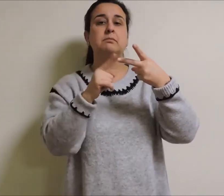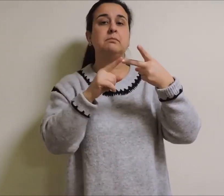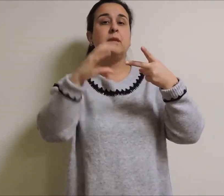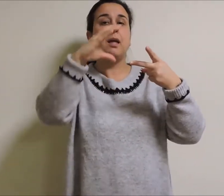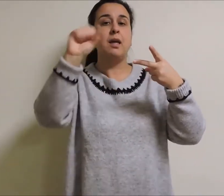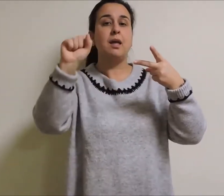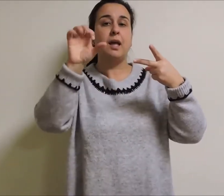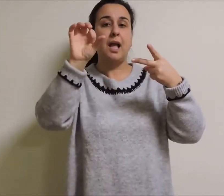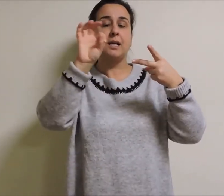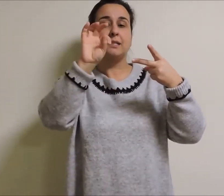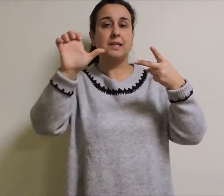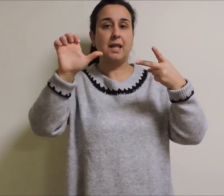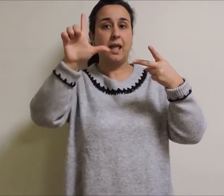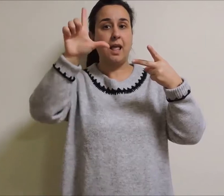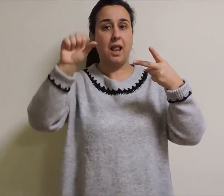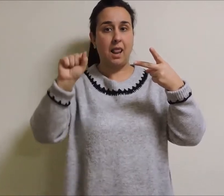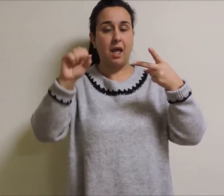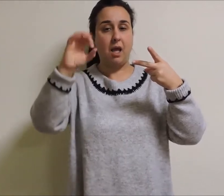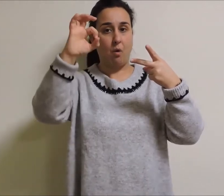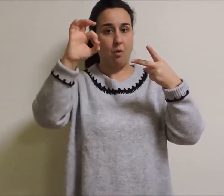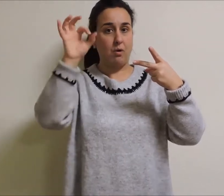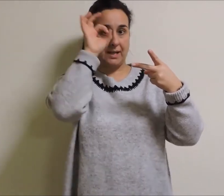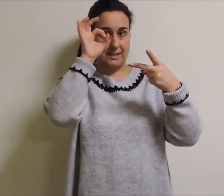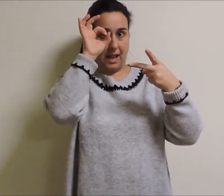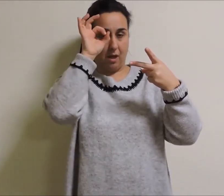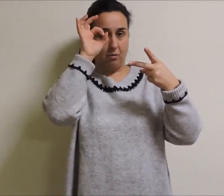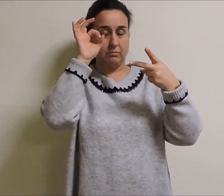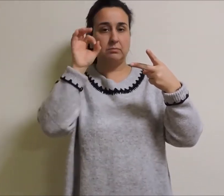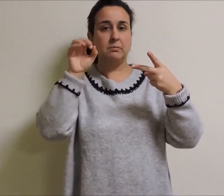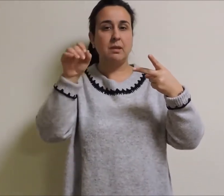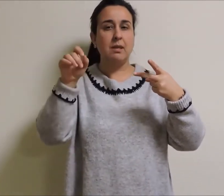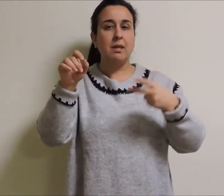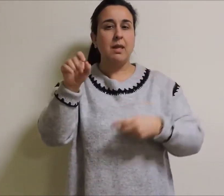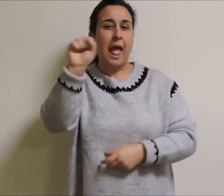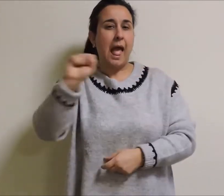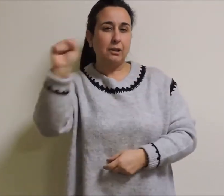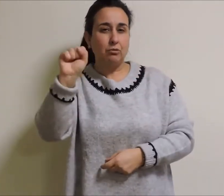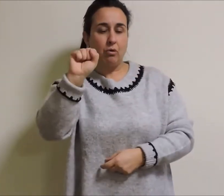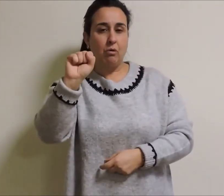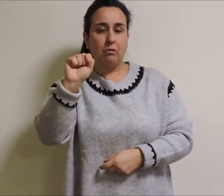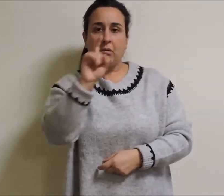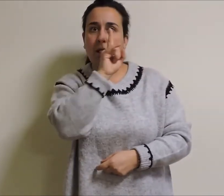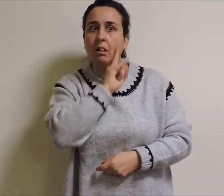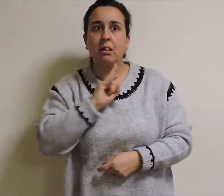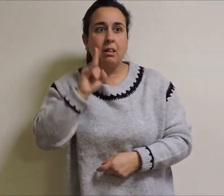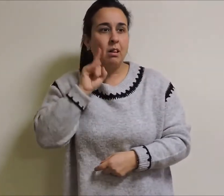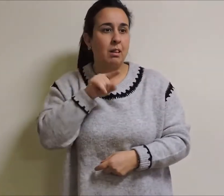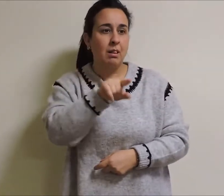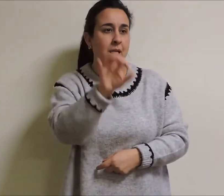A este último admirábo profundamente e mantivero unha boa amizade.